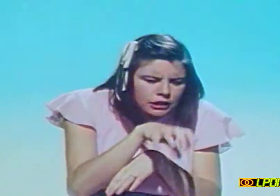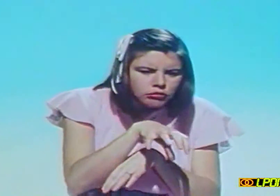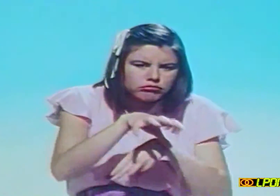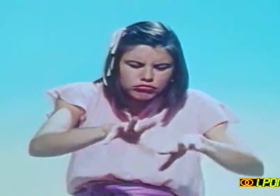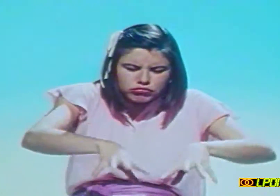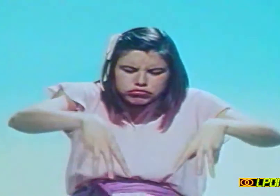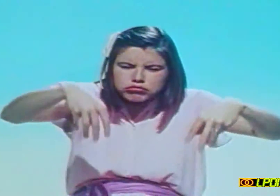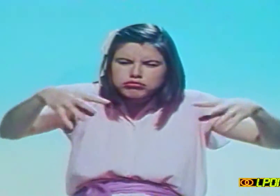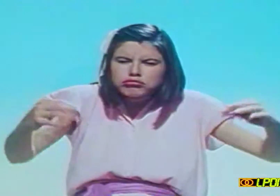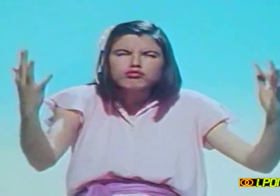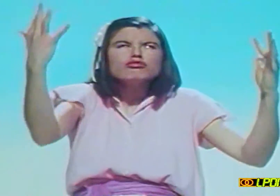coin bien tranquille.